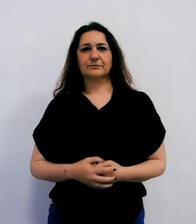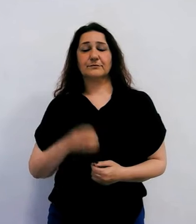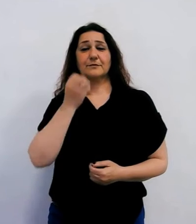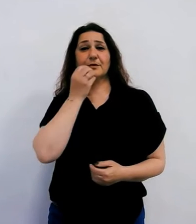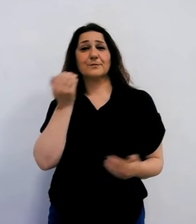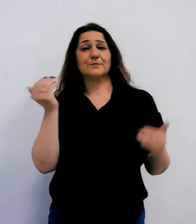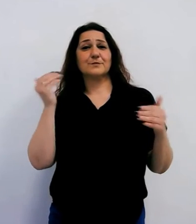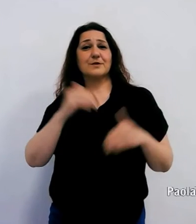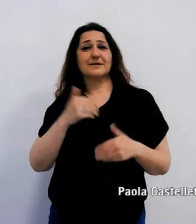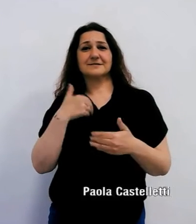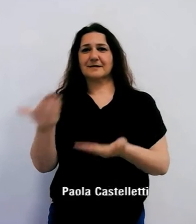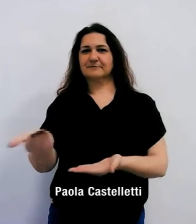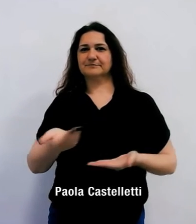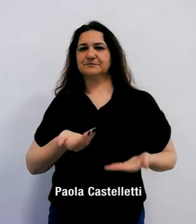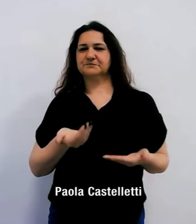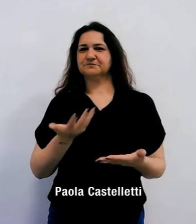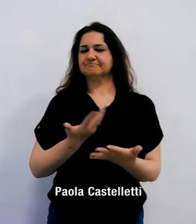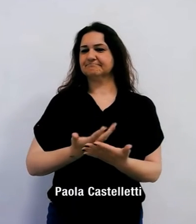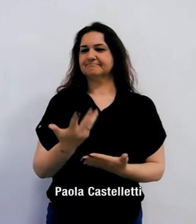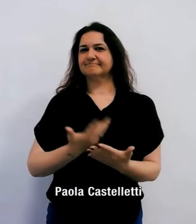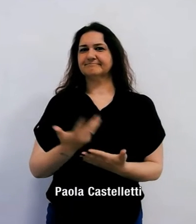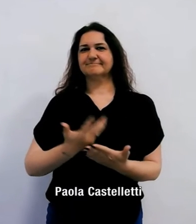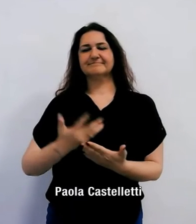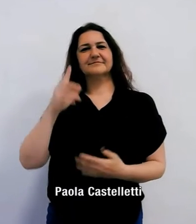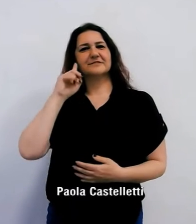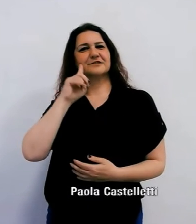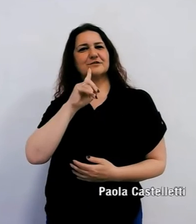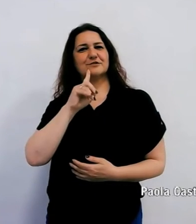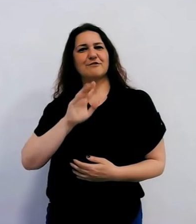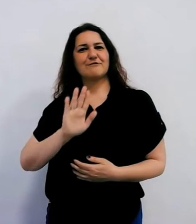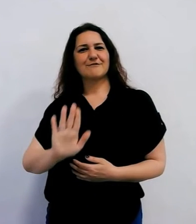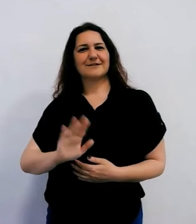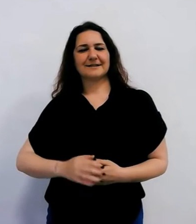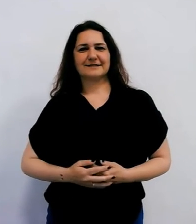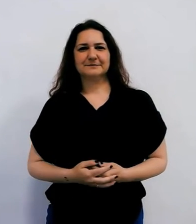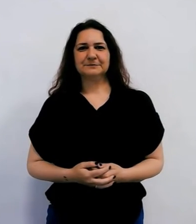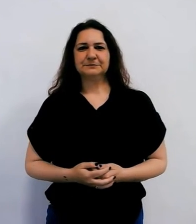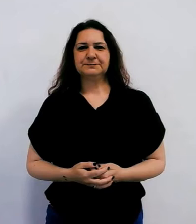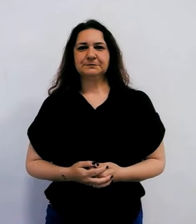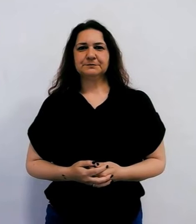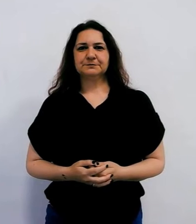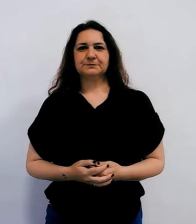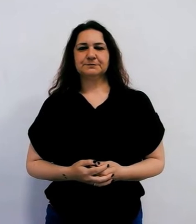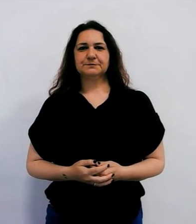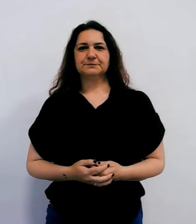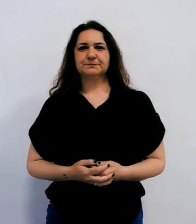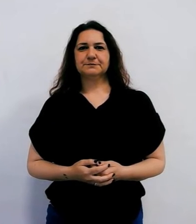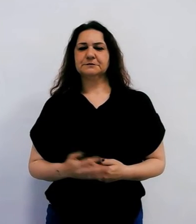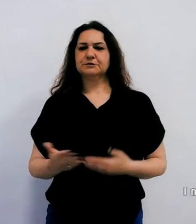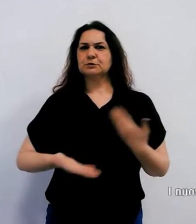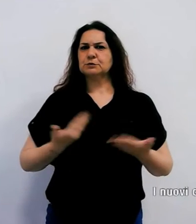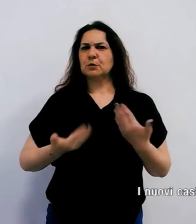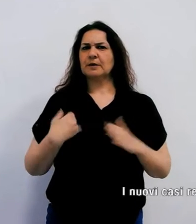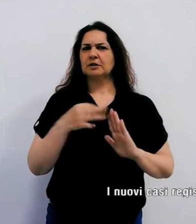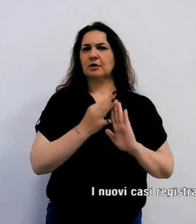E benvenuti a questa edizione del telegiornale per sordi. Apriamo con i nuovi dati